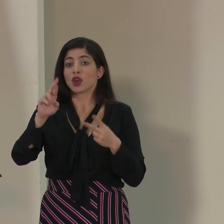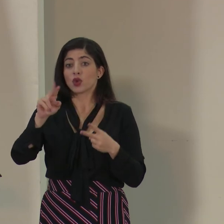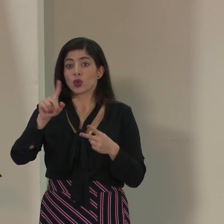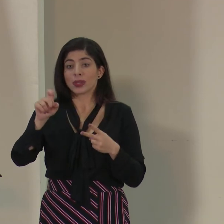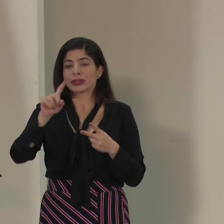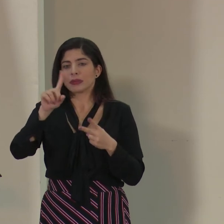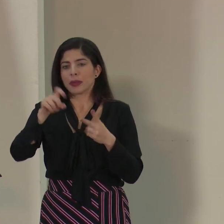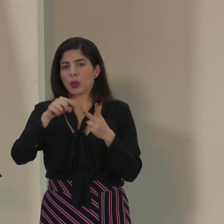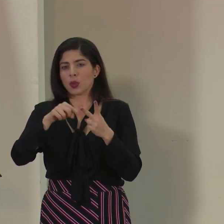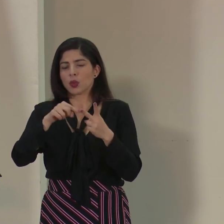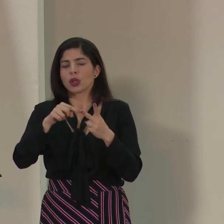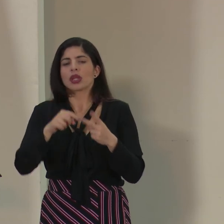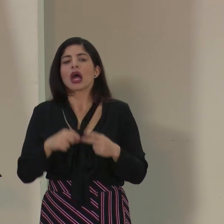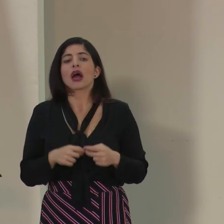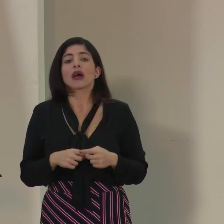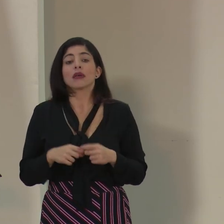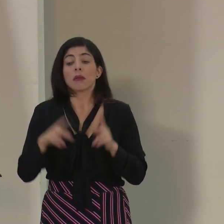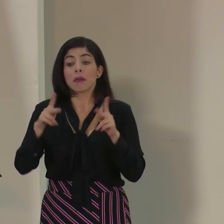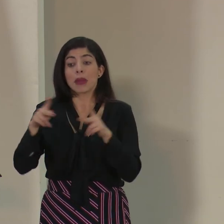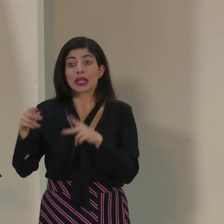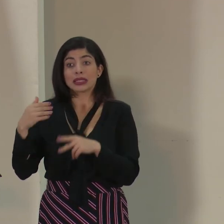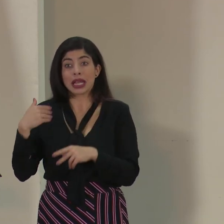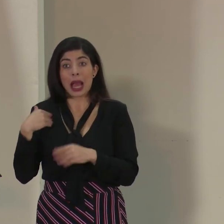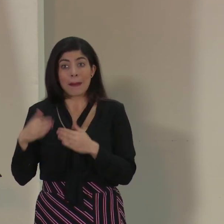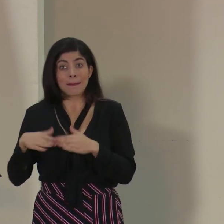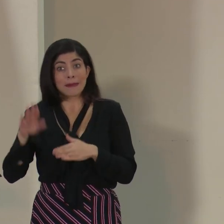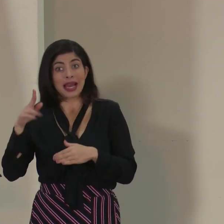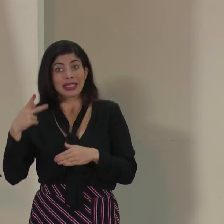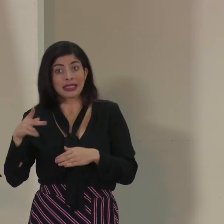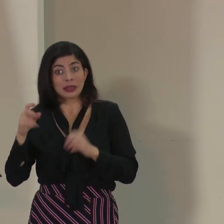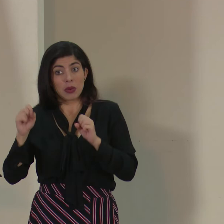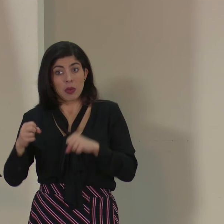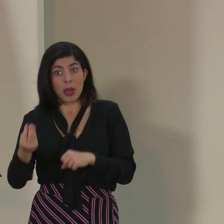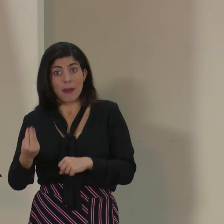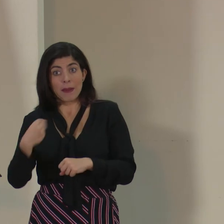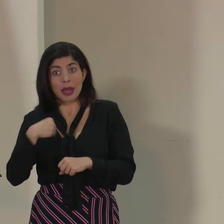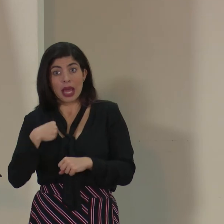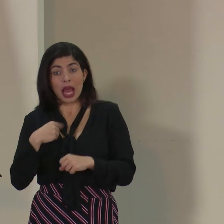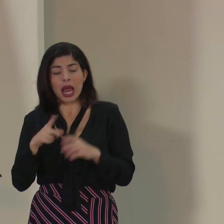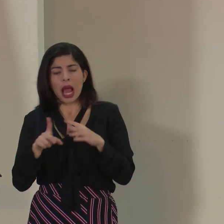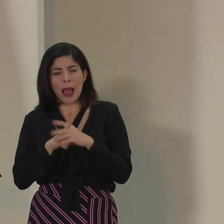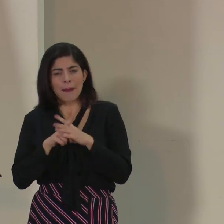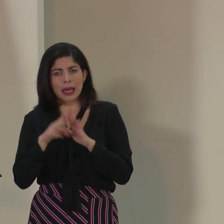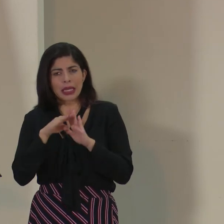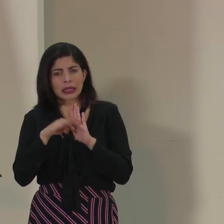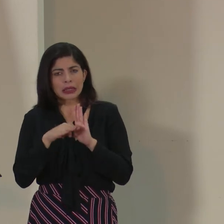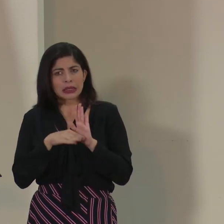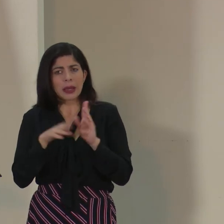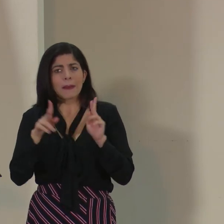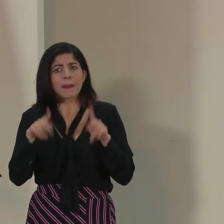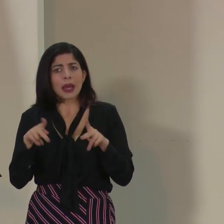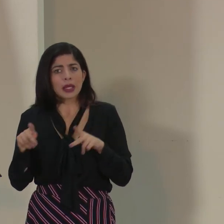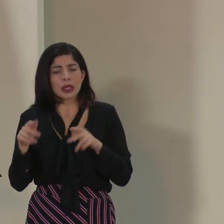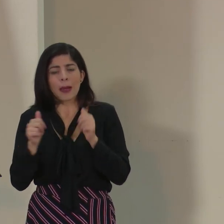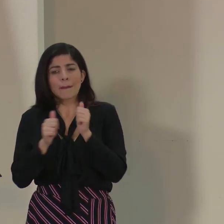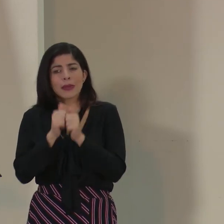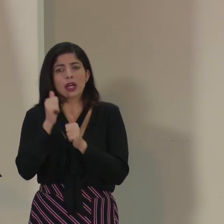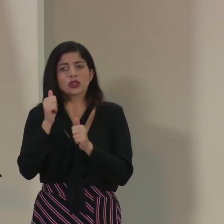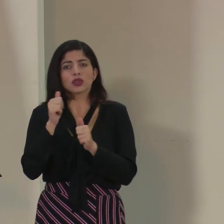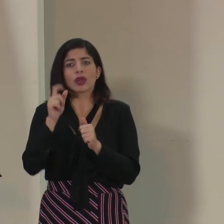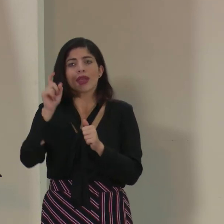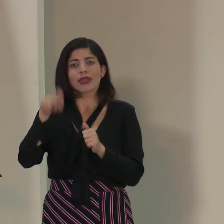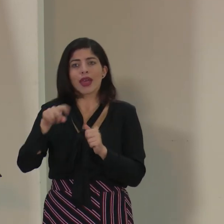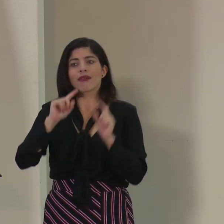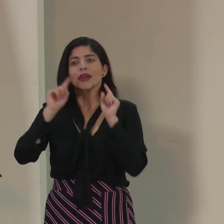que tiene riesgo aumentado de contagio, se mencionan personas que en su gran mayoría tienen que ir